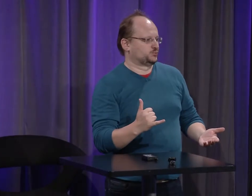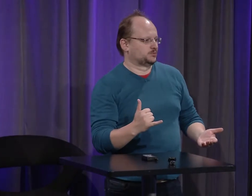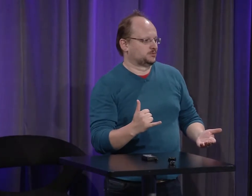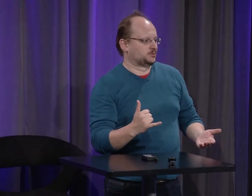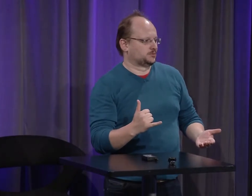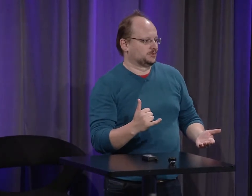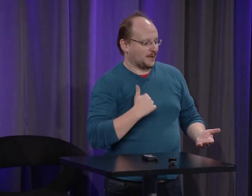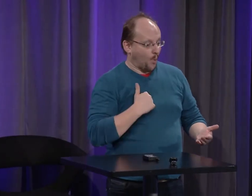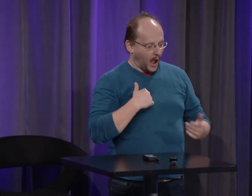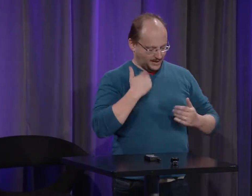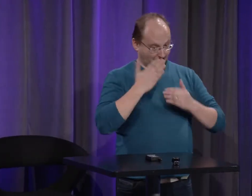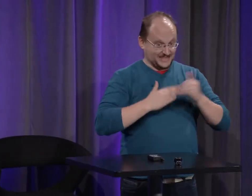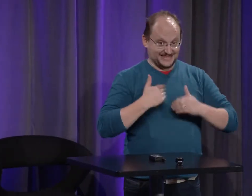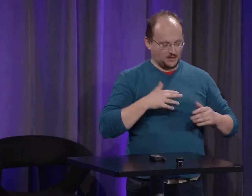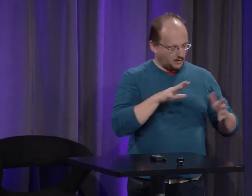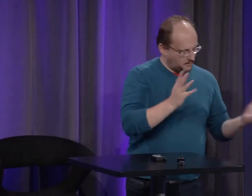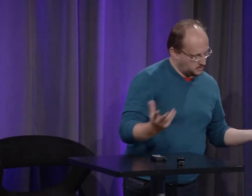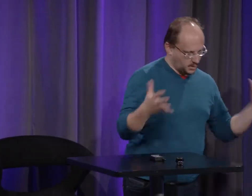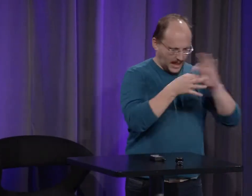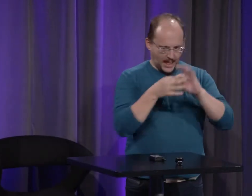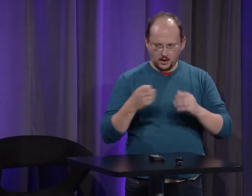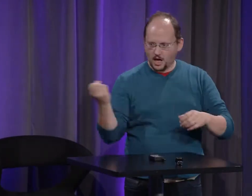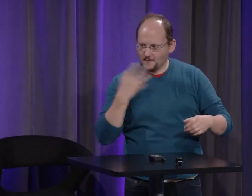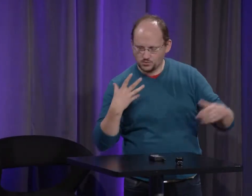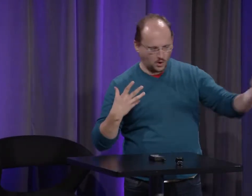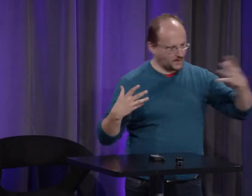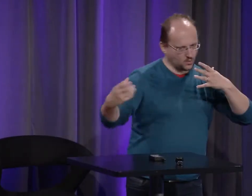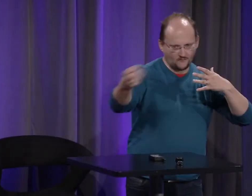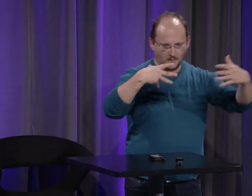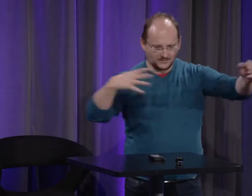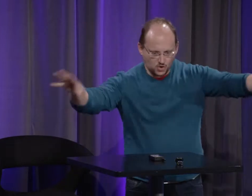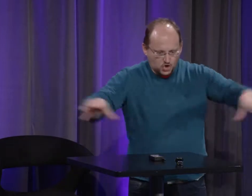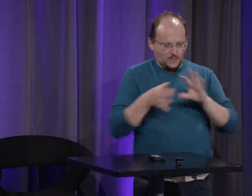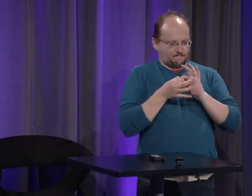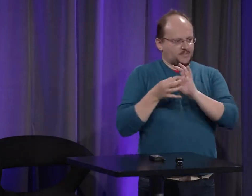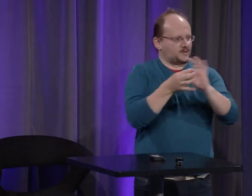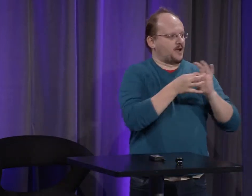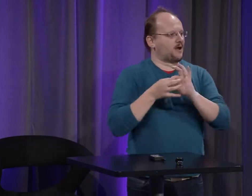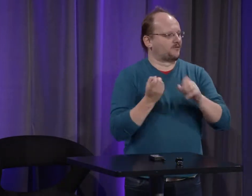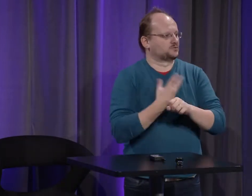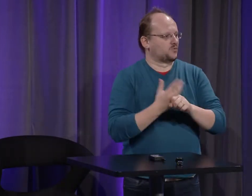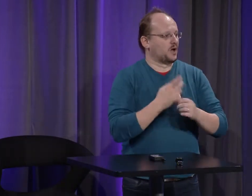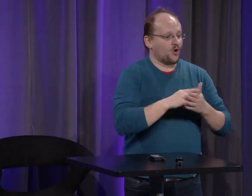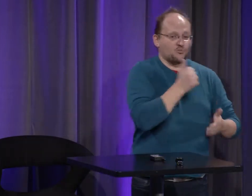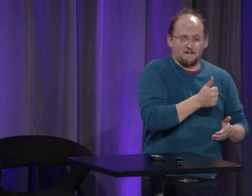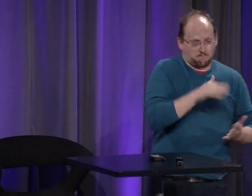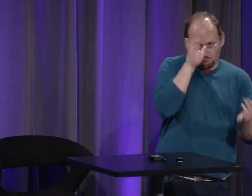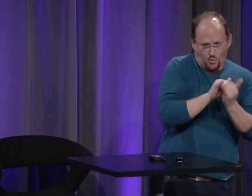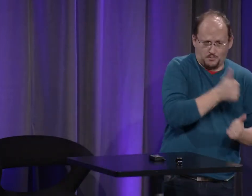'était des signes que je n'avais jamais vus donc c'est moi en fait ça fait partie de mon métier de faire le lien entre différentes informations et de les globaliser